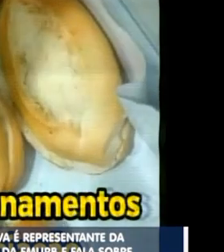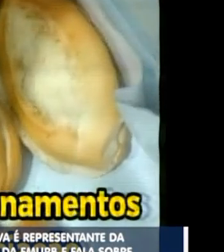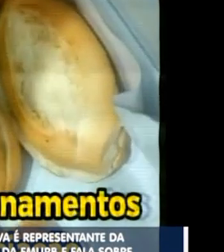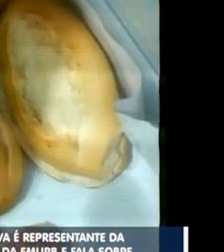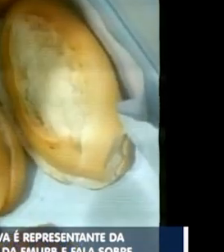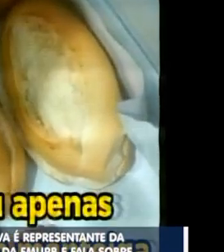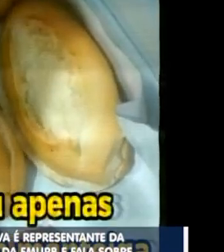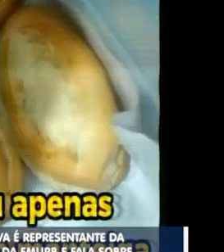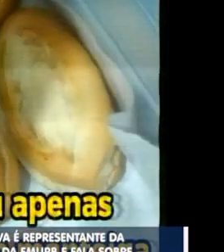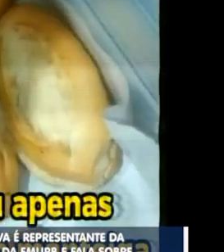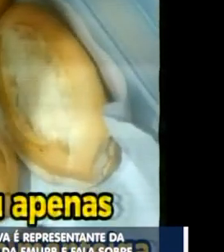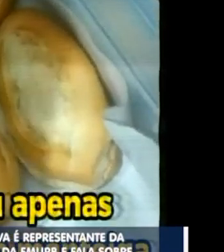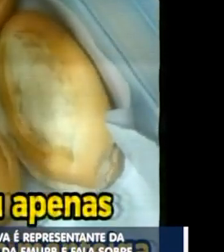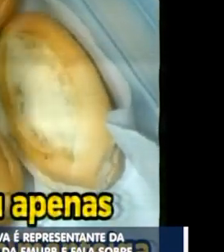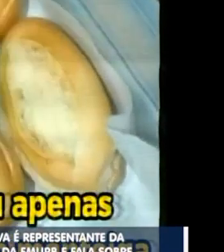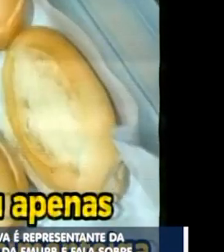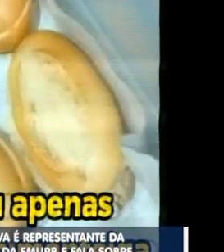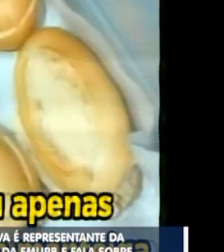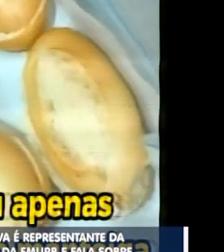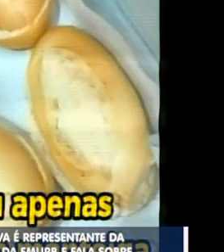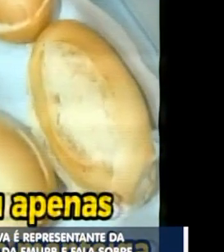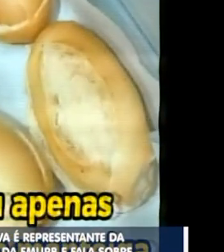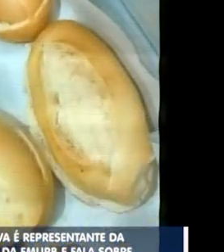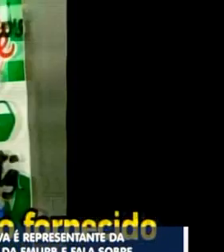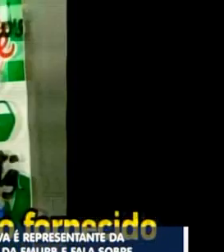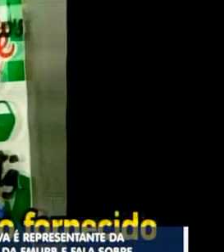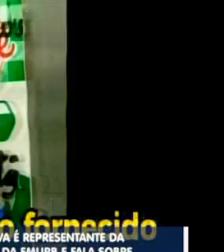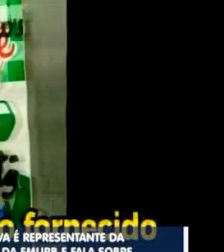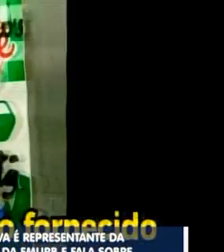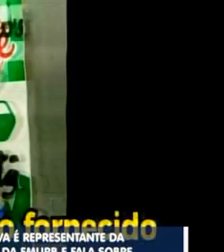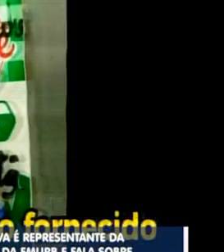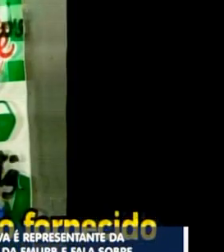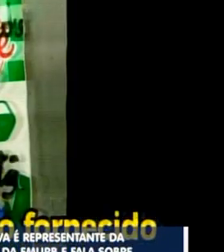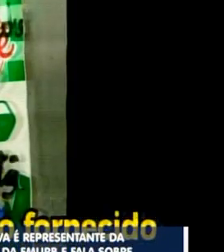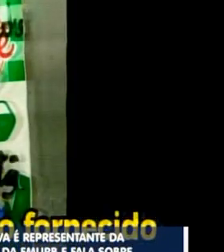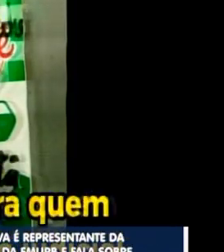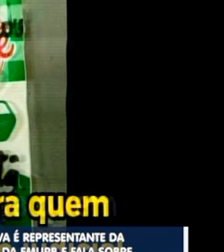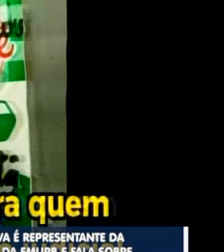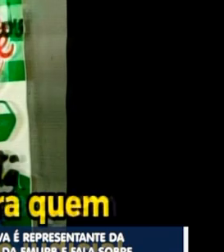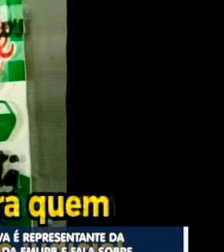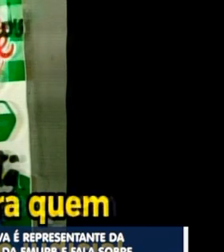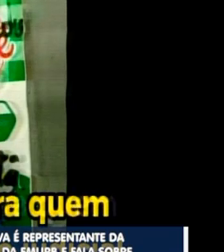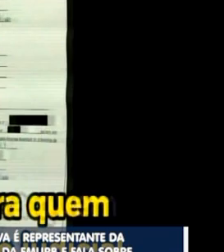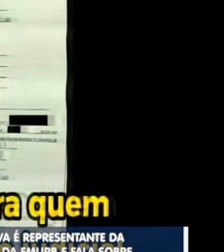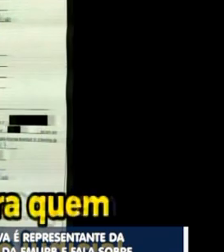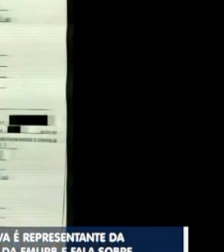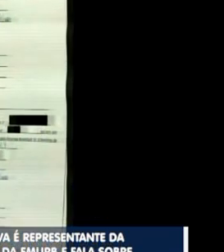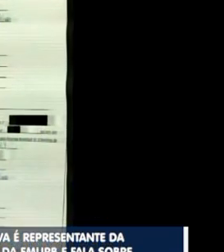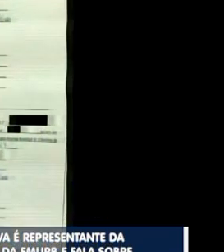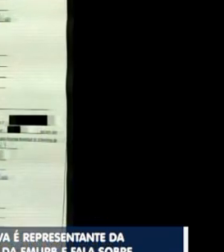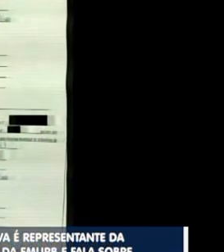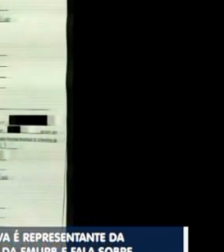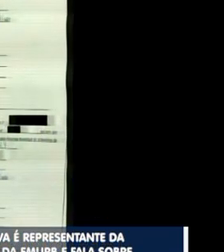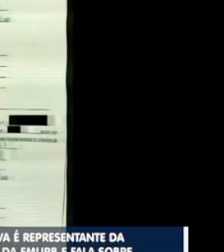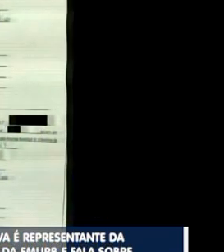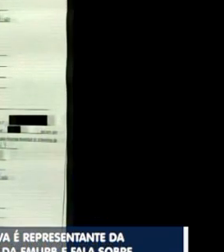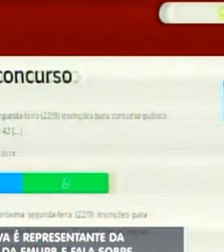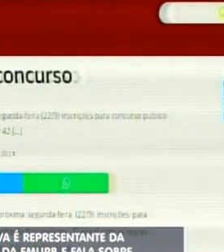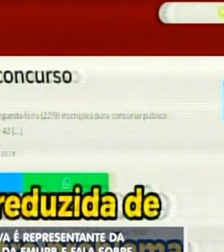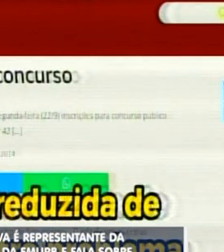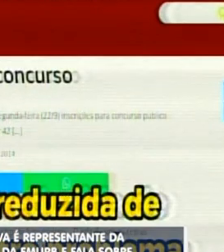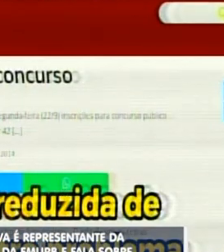associação, mas voltou apenas com pão com manteiga e o leite sendo fornecido apenas para quem tem decisão judicial.